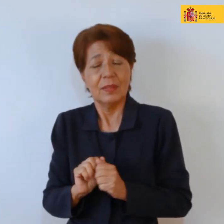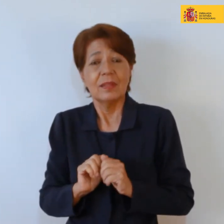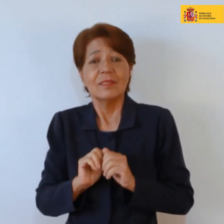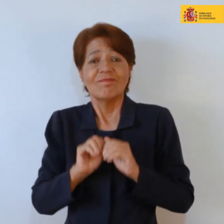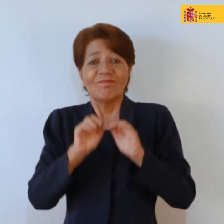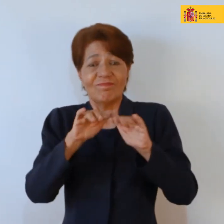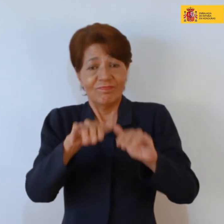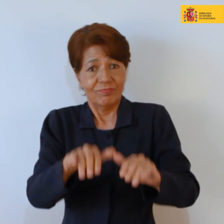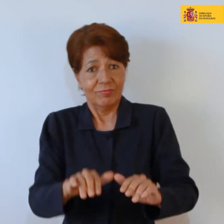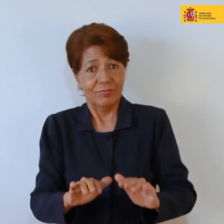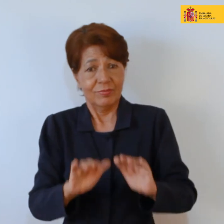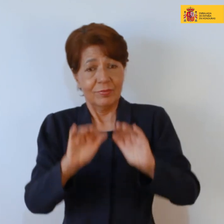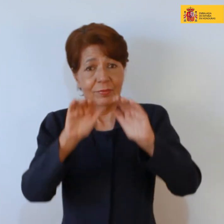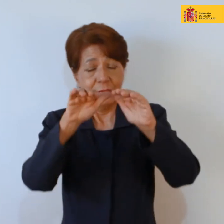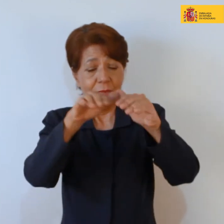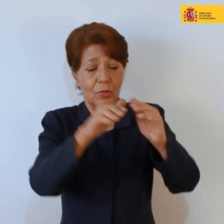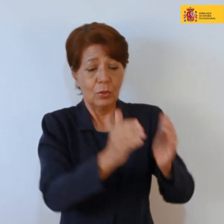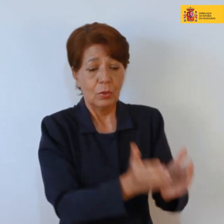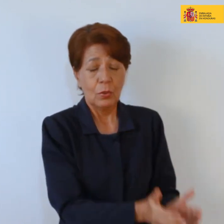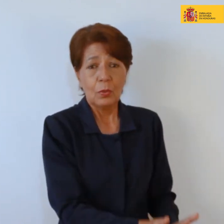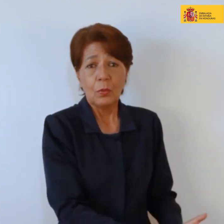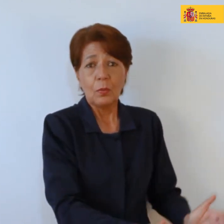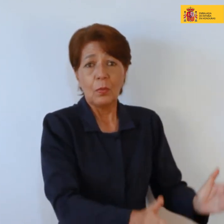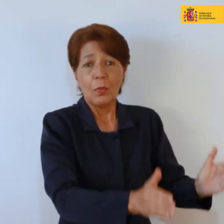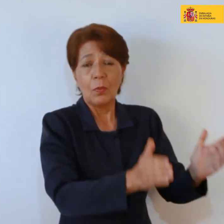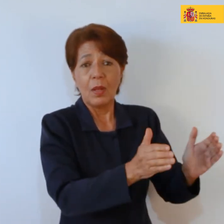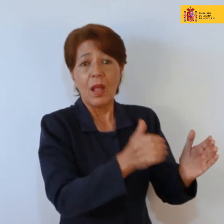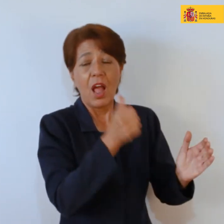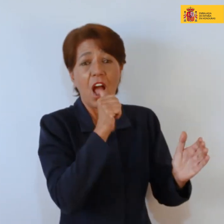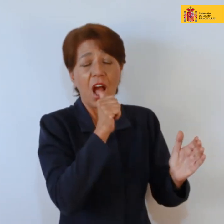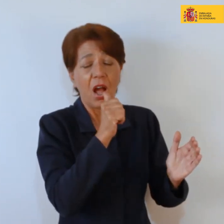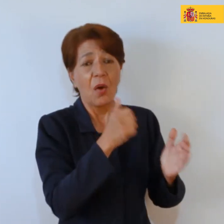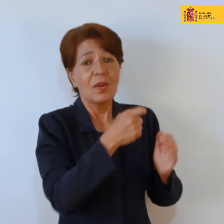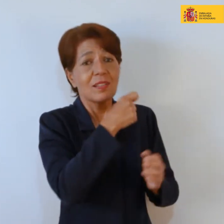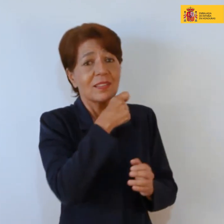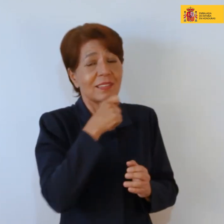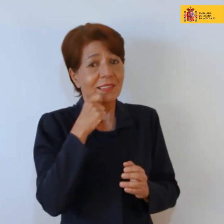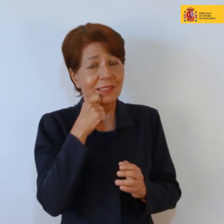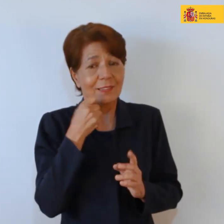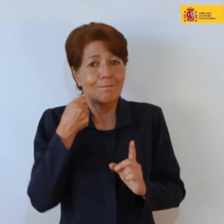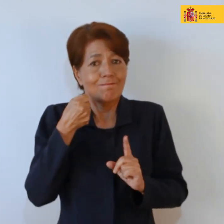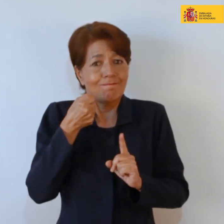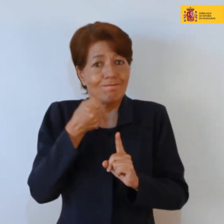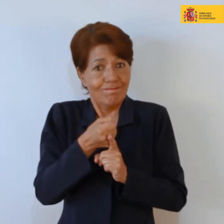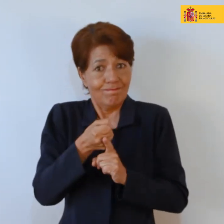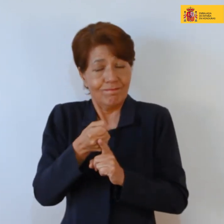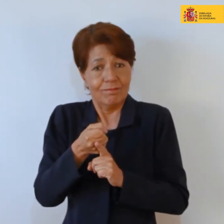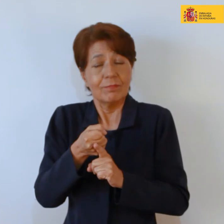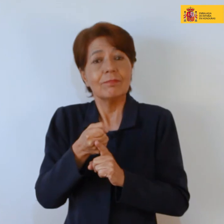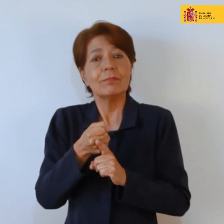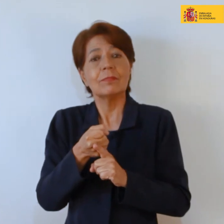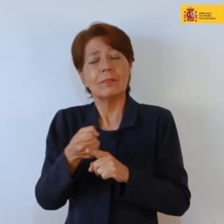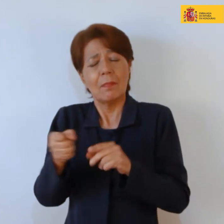y seca los pozos y eso trae la consecuencia de más pobreza,